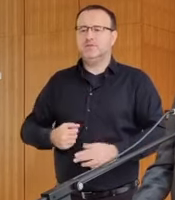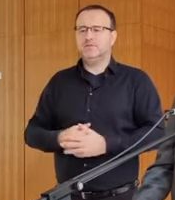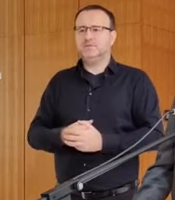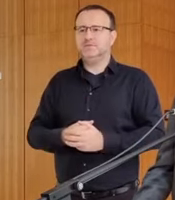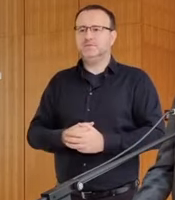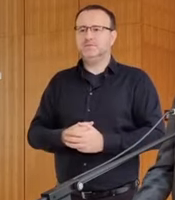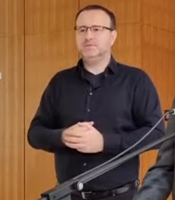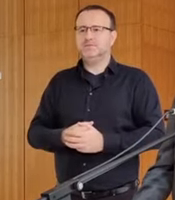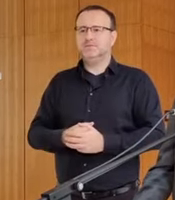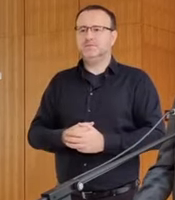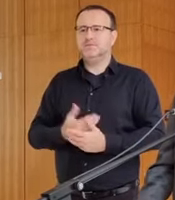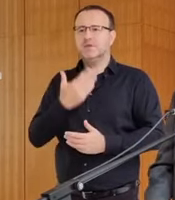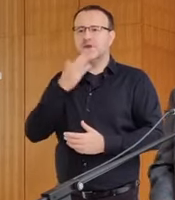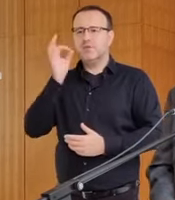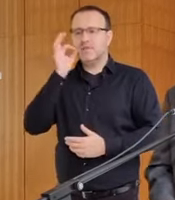Ďakujem. Ďakujem.